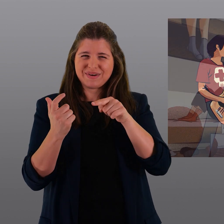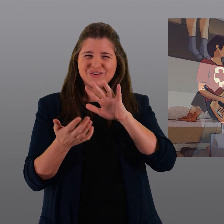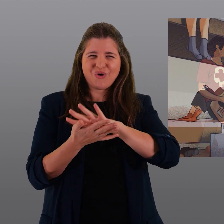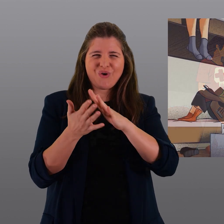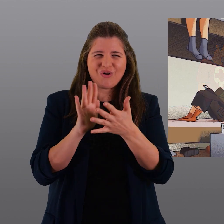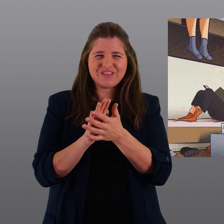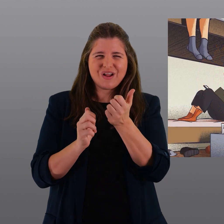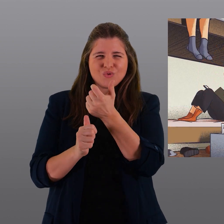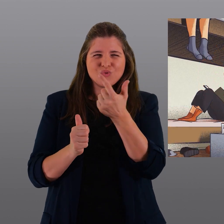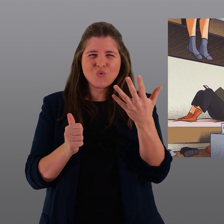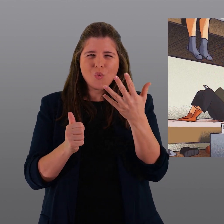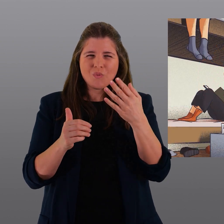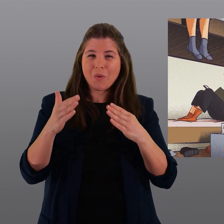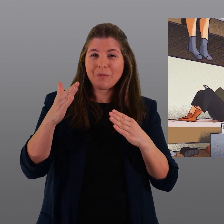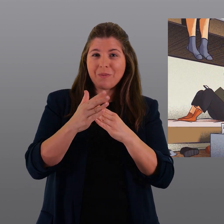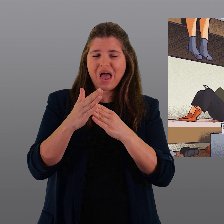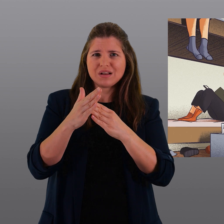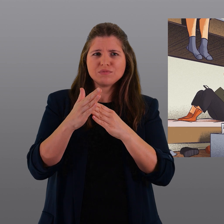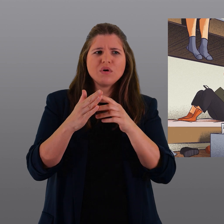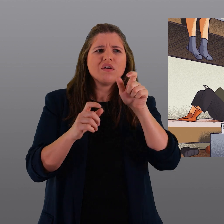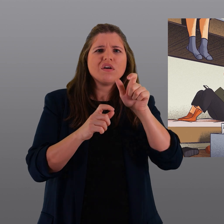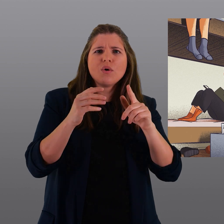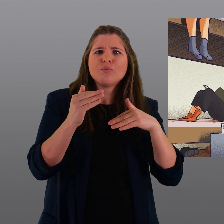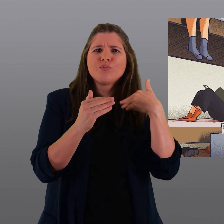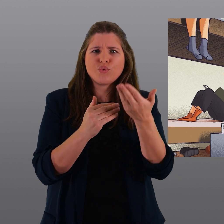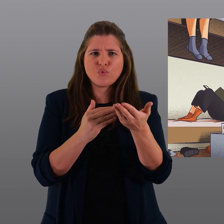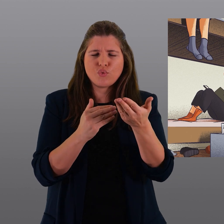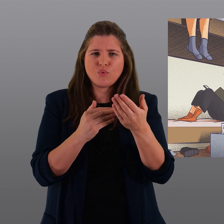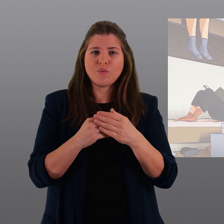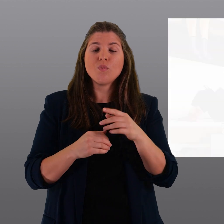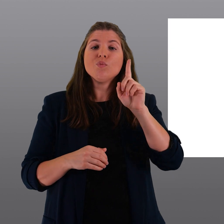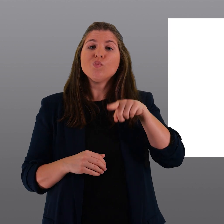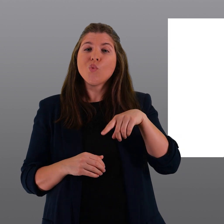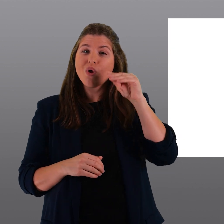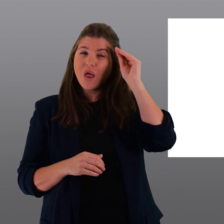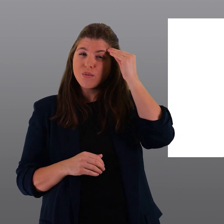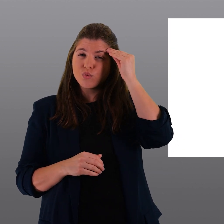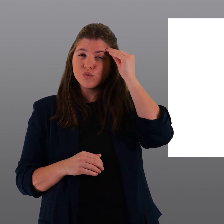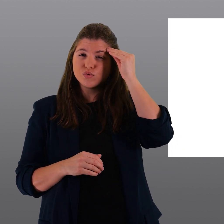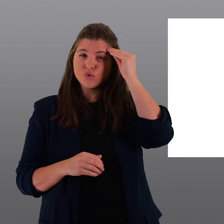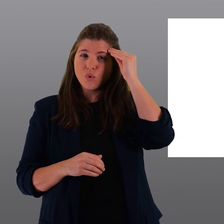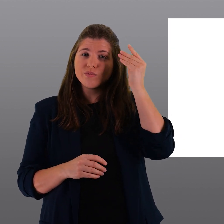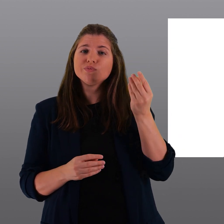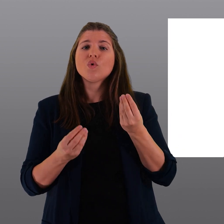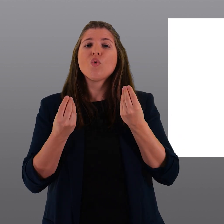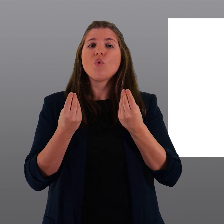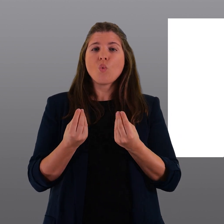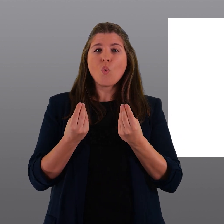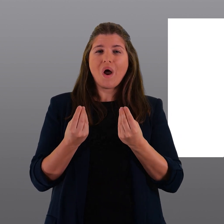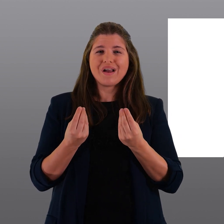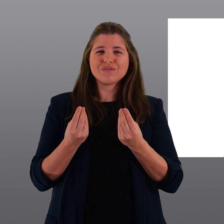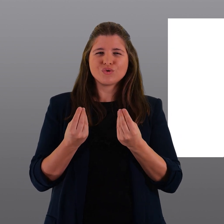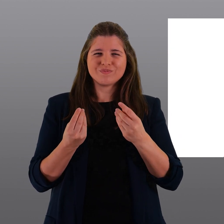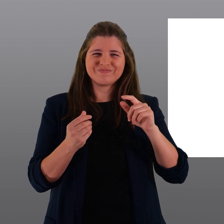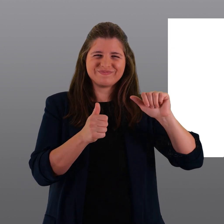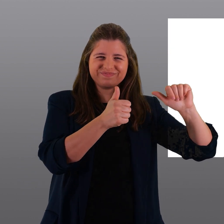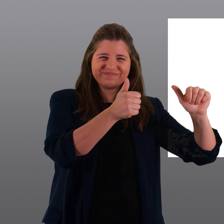nell'abitazione vivono più persone di quante previste. Si è in presenza di un abuso anche quando stanze o